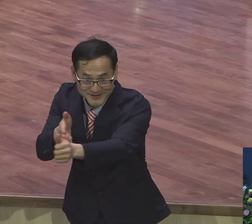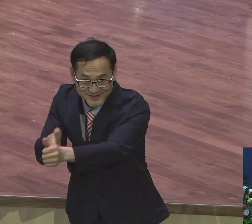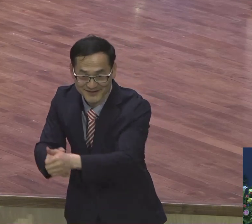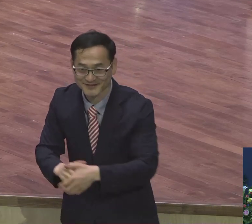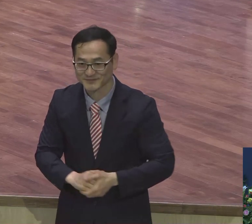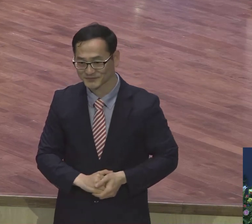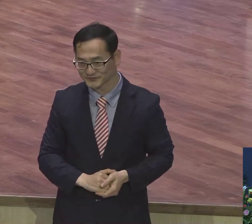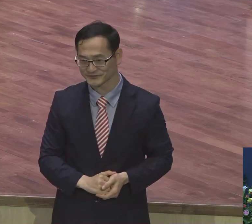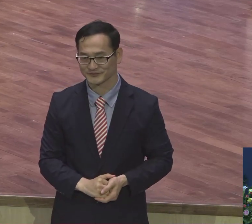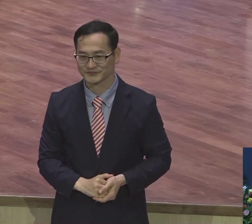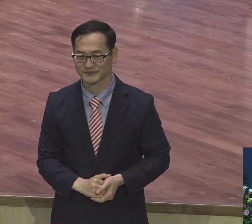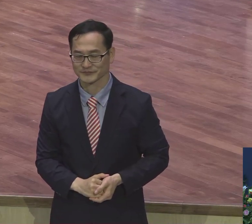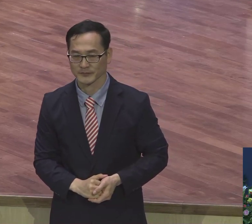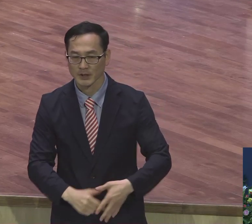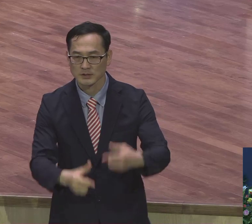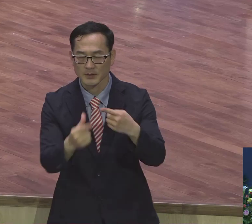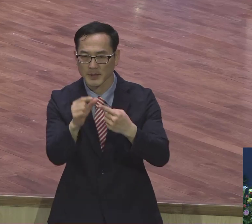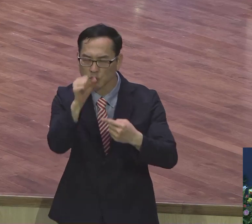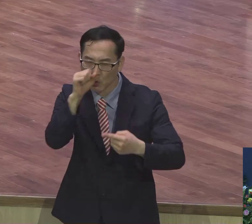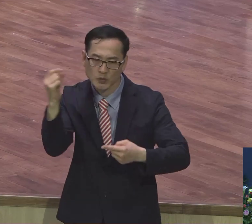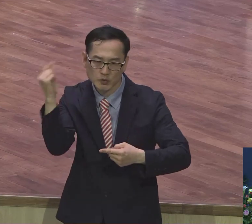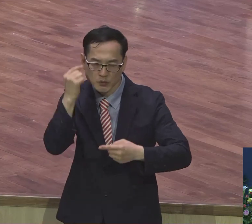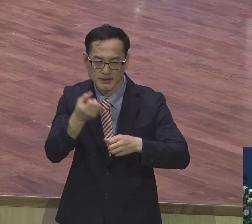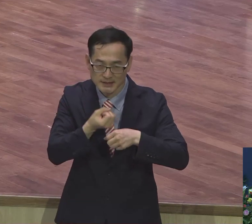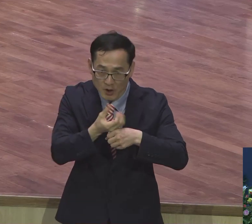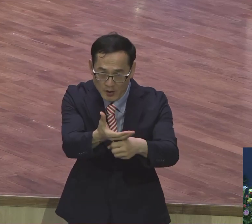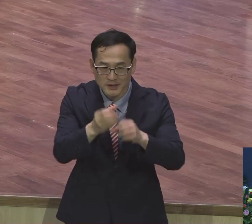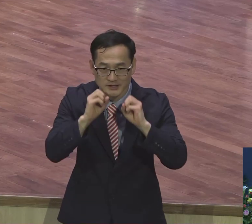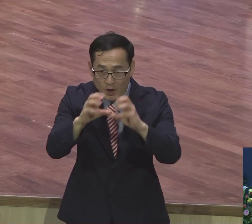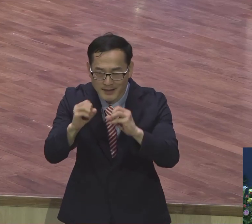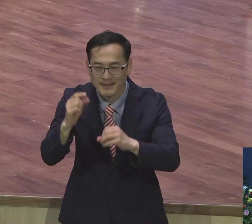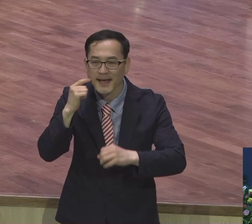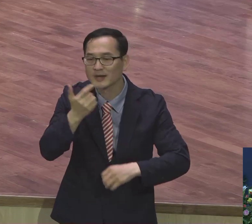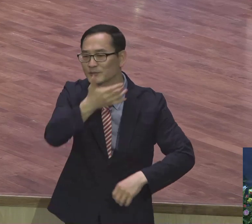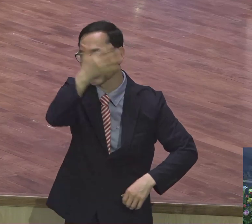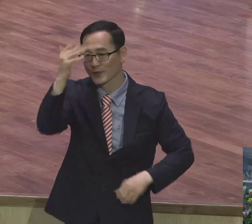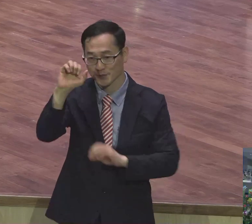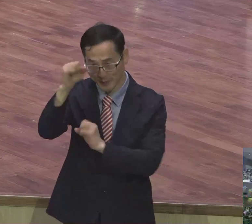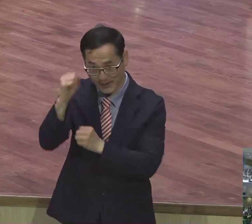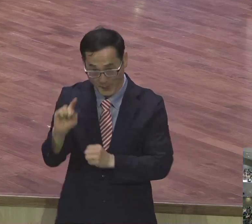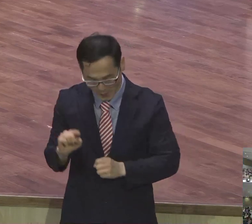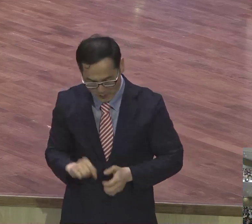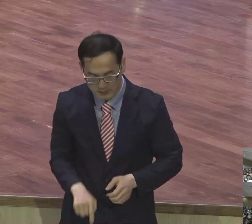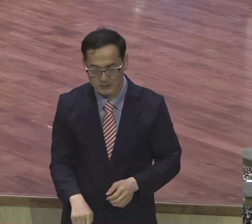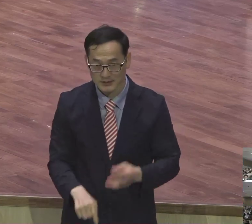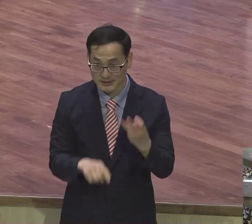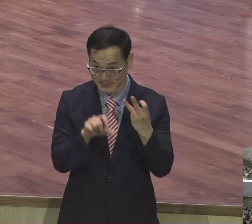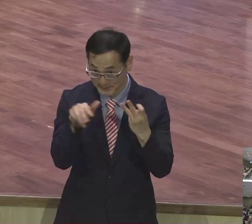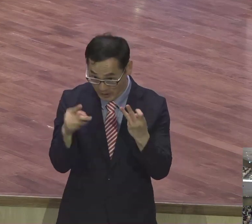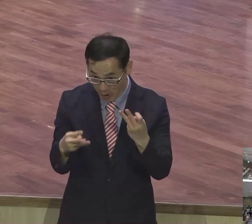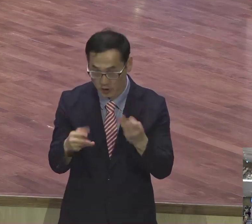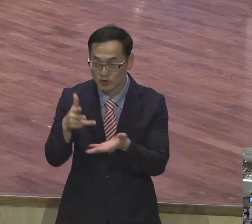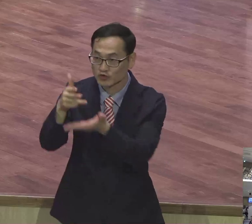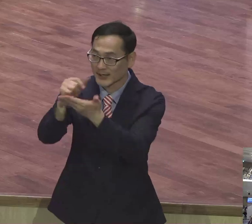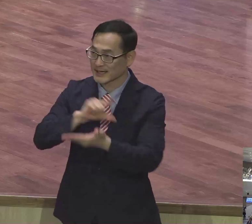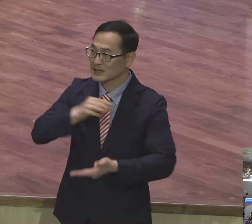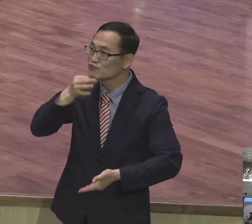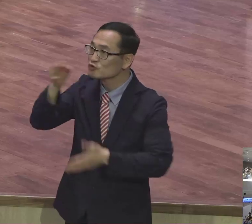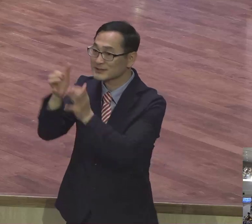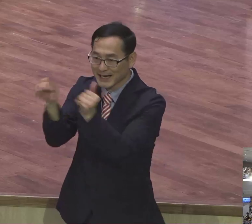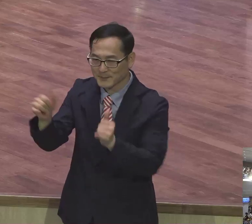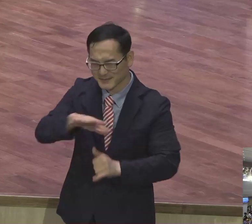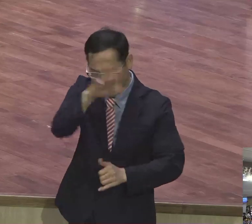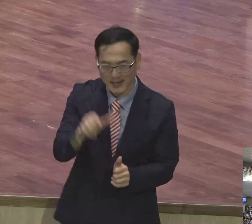그럼 첫째로 좋은 소식을 전하는 아름다움 입니다. 13절 입니다. 누구든지 주의 이름을 부르는 자는